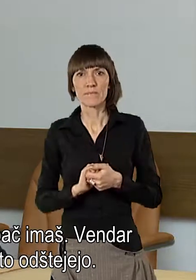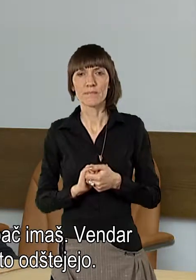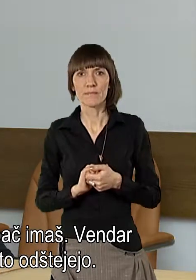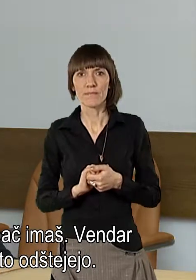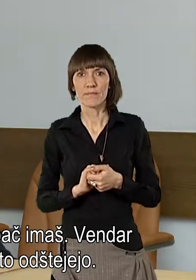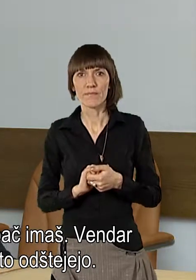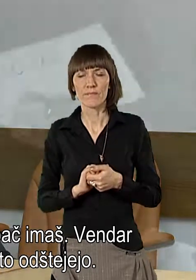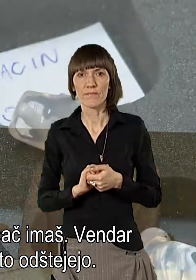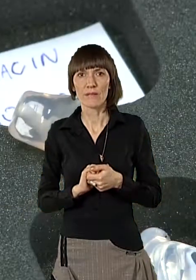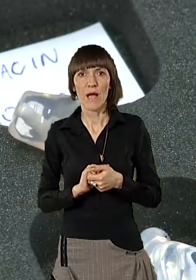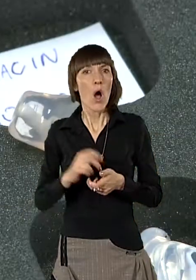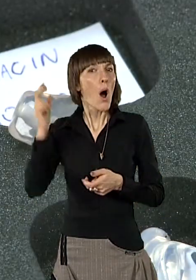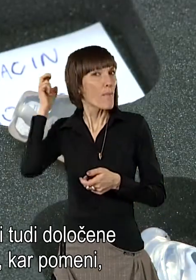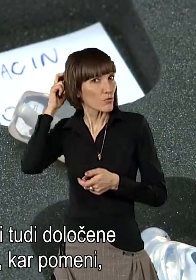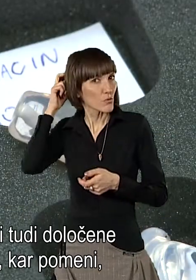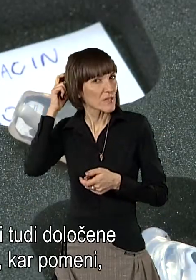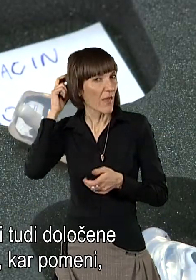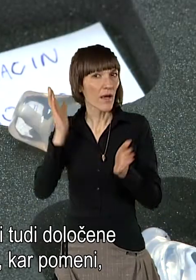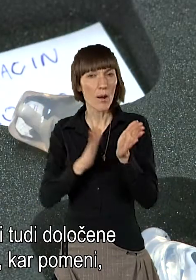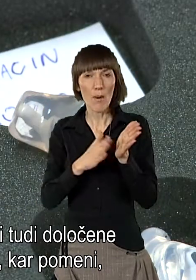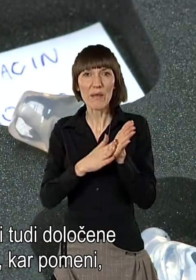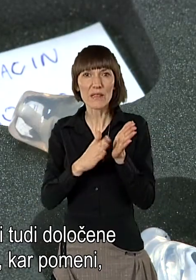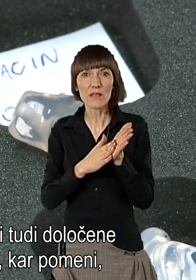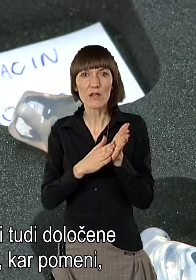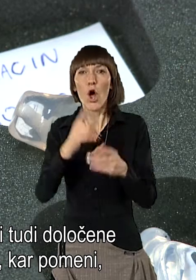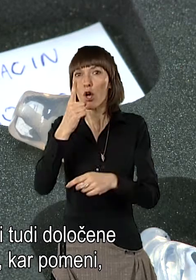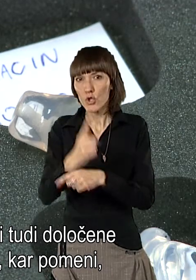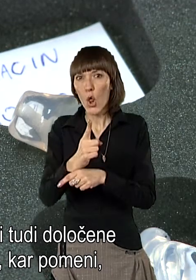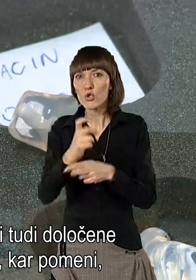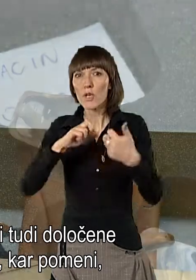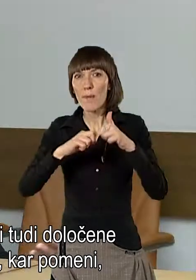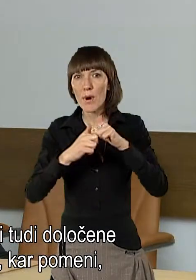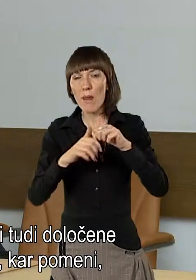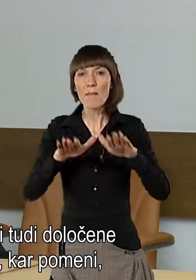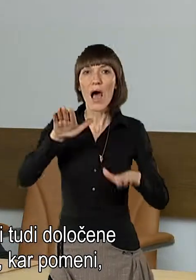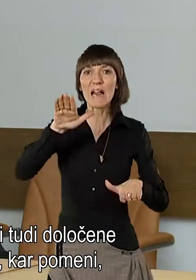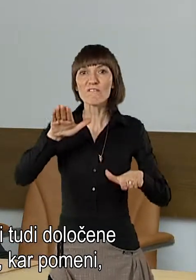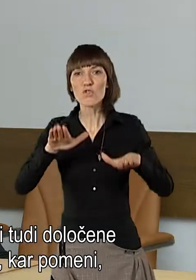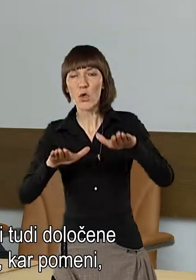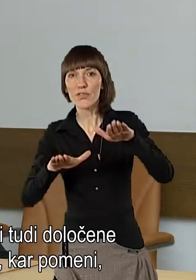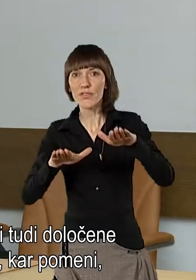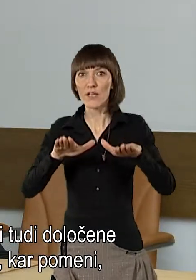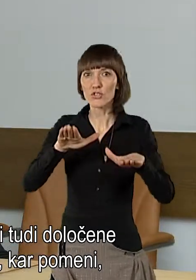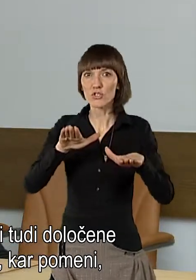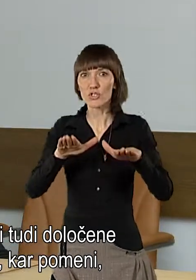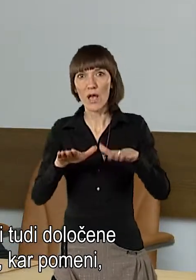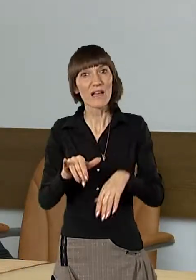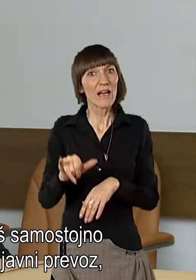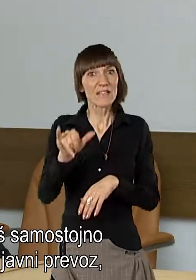bolniške ti dodatek na delovno dobo čtejo, ne. Poško vsadek pomeni tudi določene težave zdravnotežje, ne.